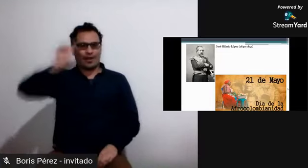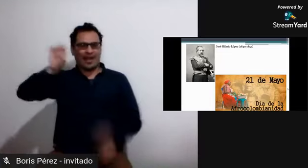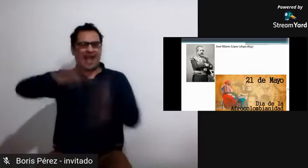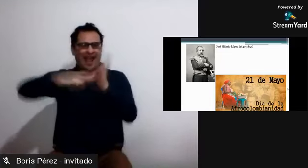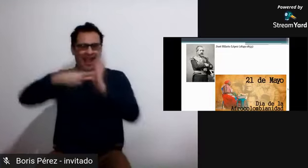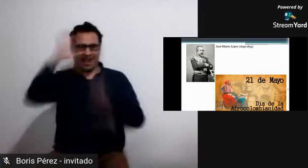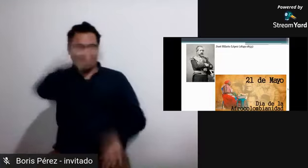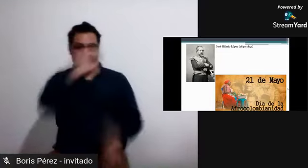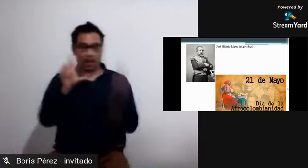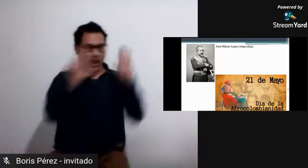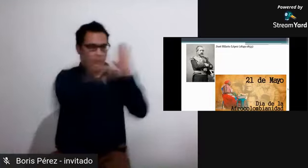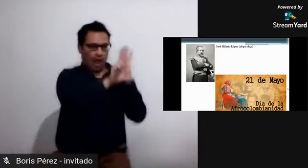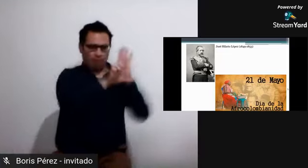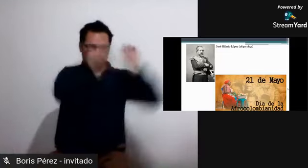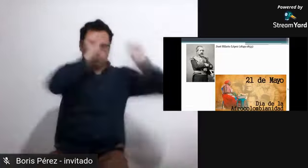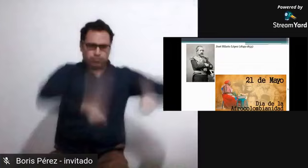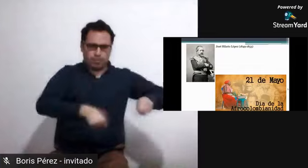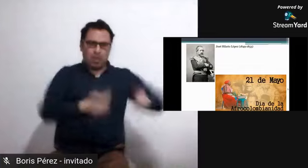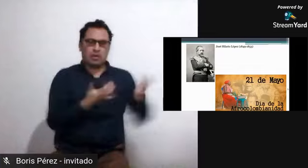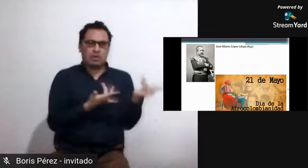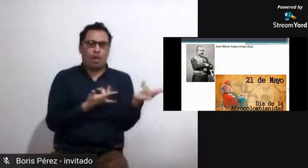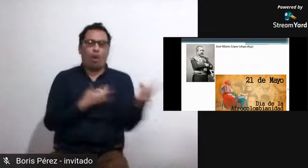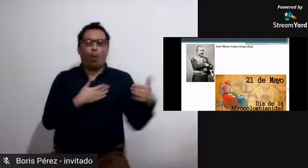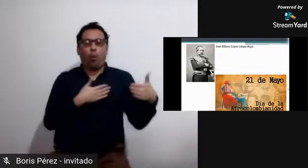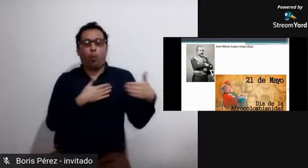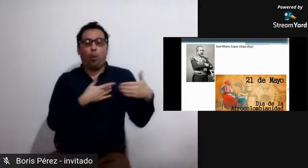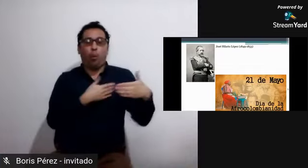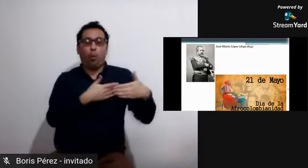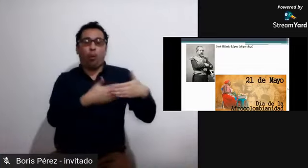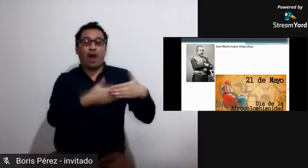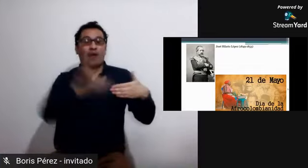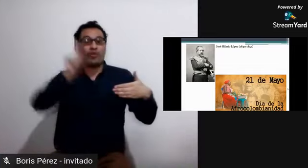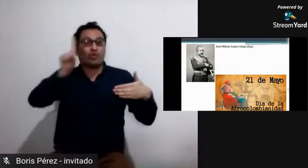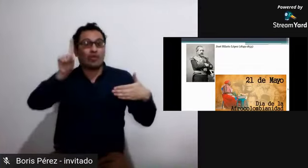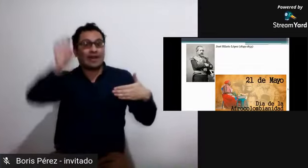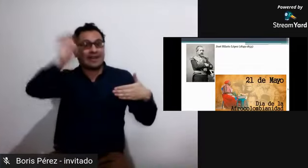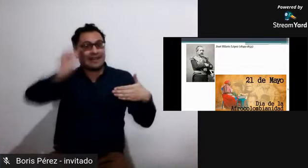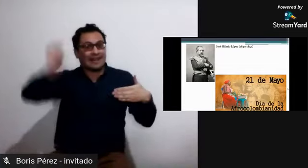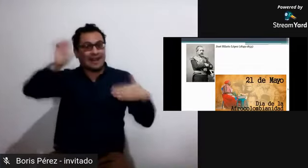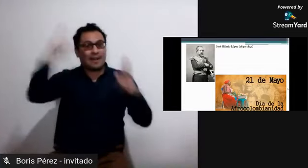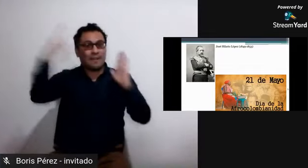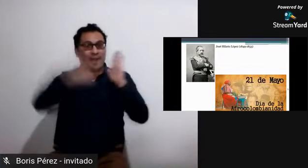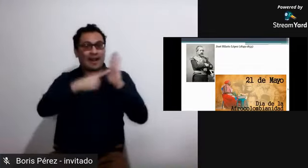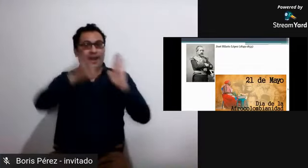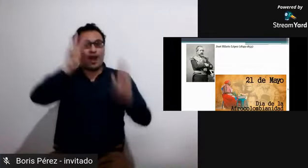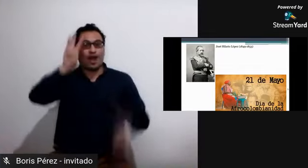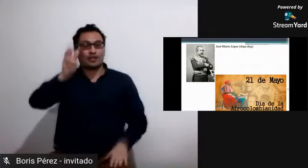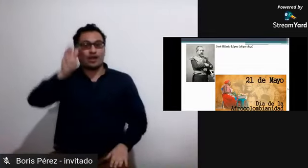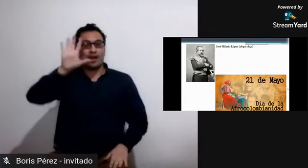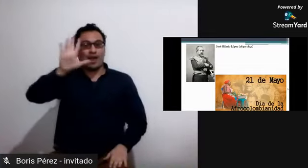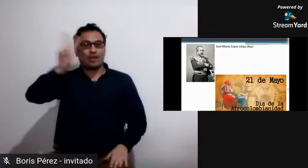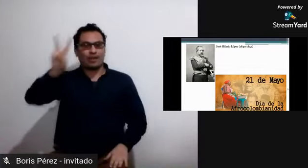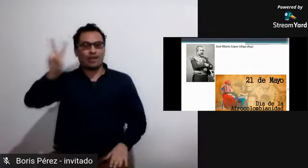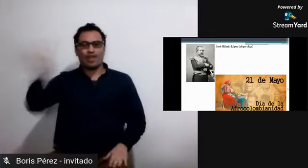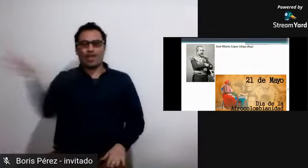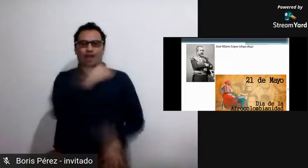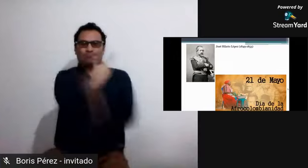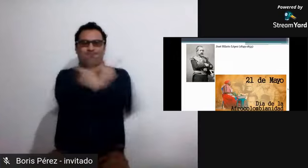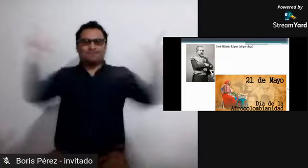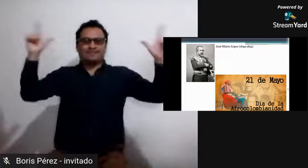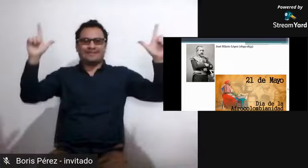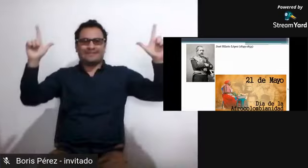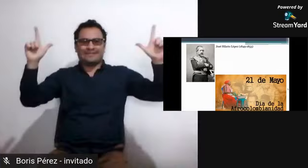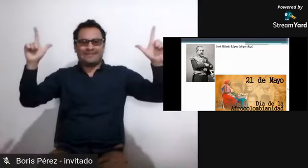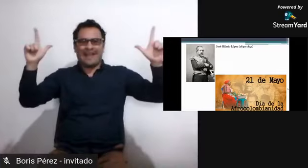1852 se promulga entonces el Día de la Afrocolombianidad, como el 21 de